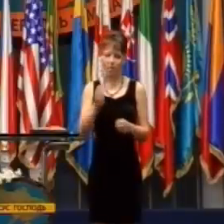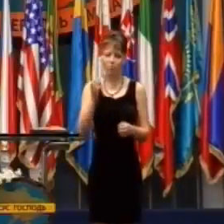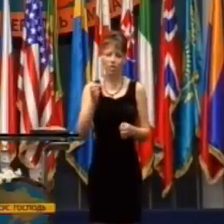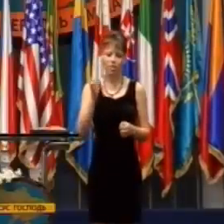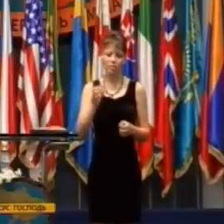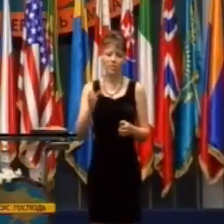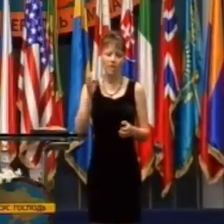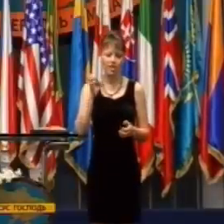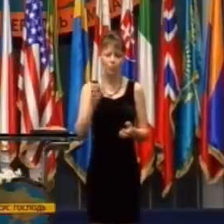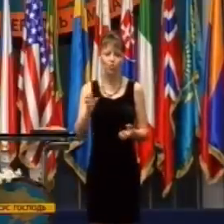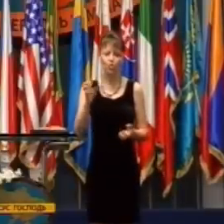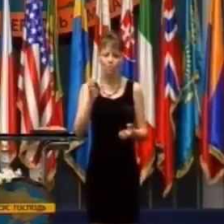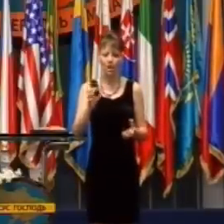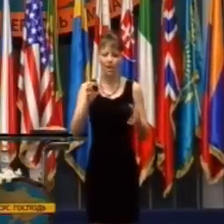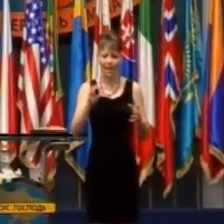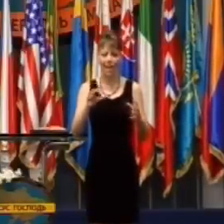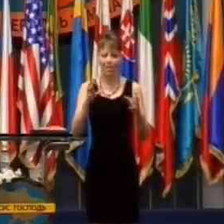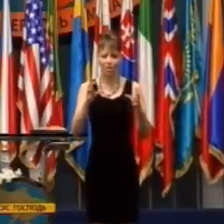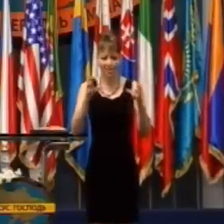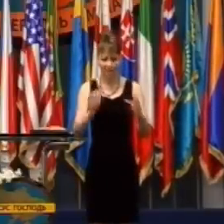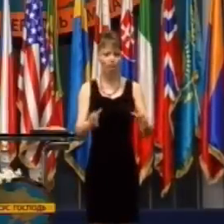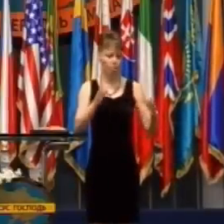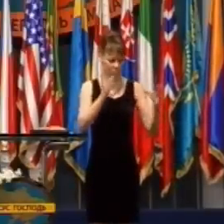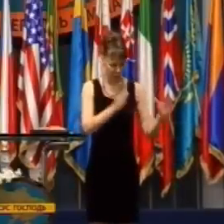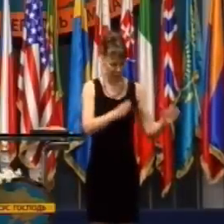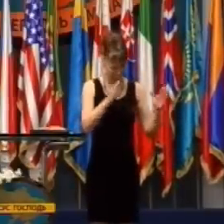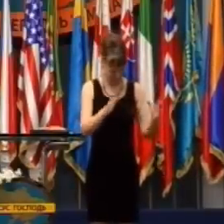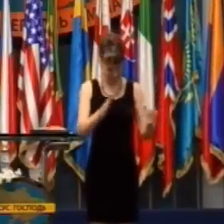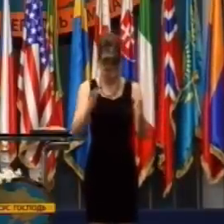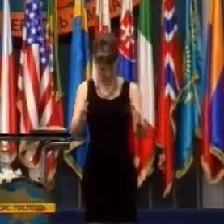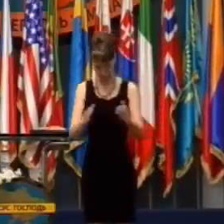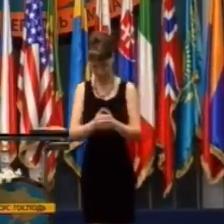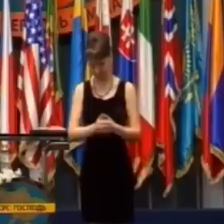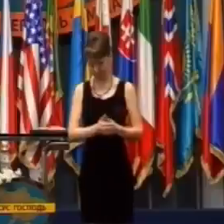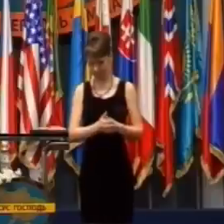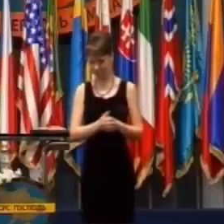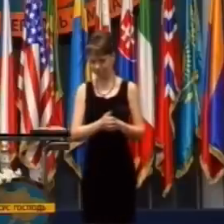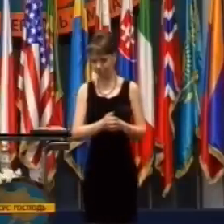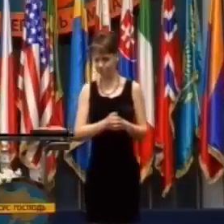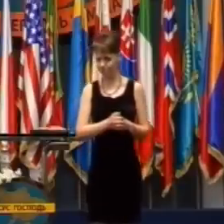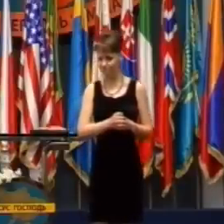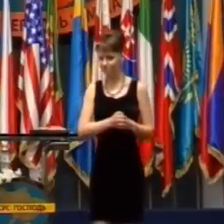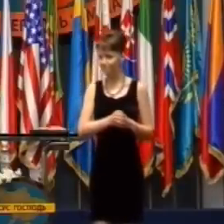pretože vás učí, ako žiť tak, aby sa vás nepriateľ nemohol dotknúť.